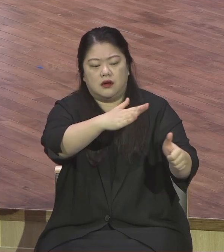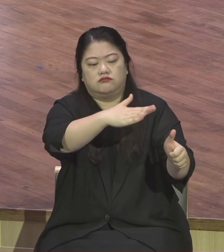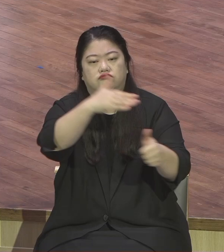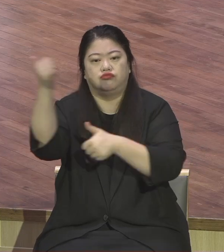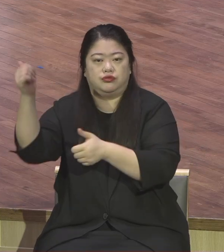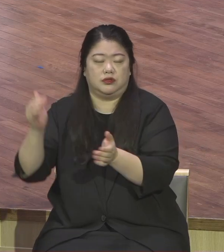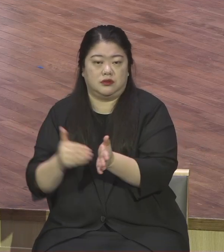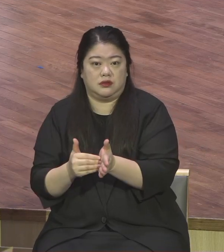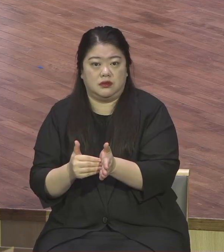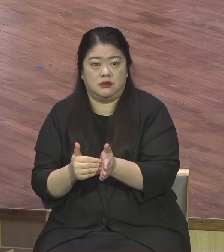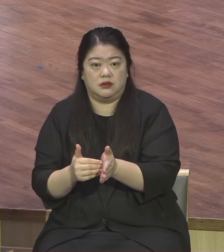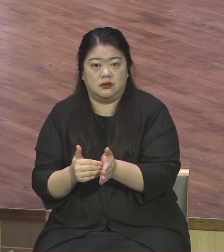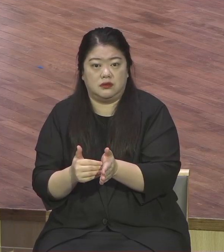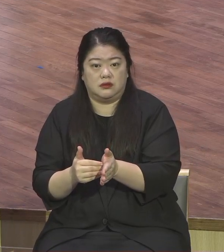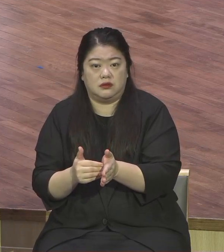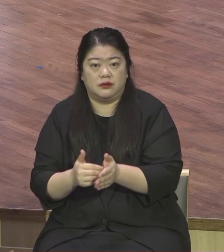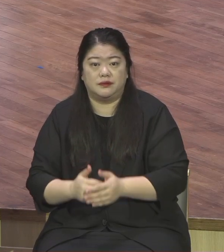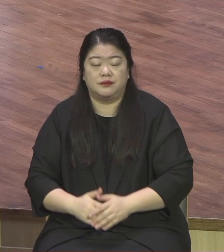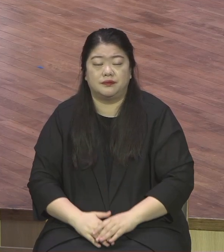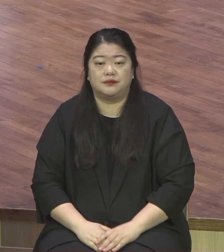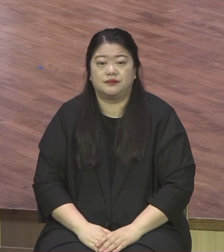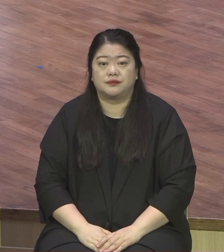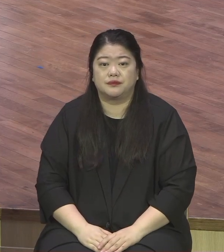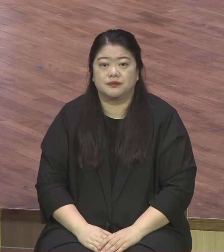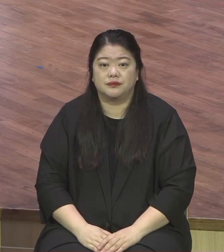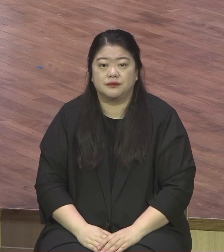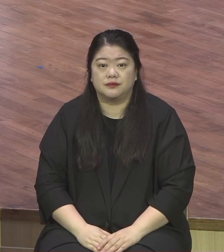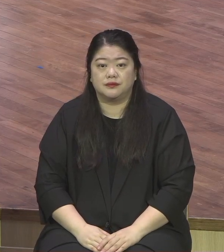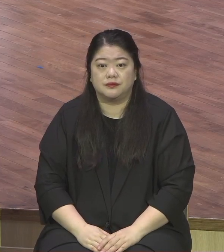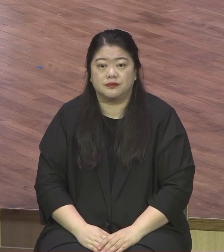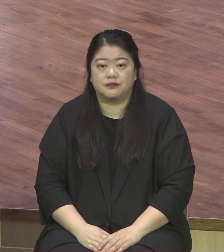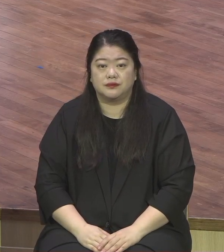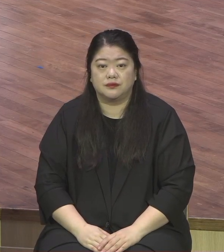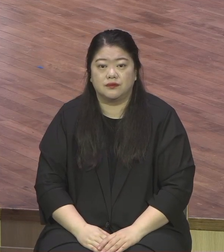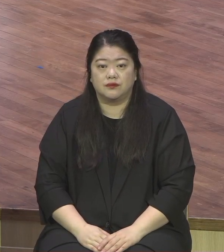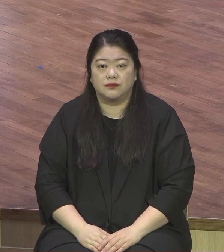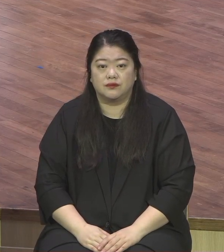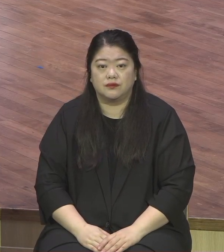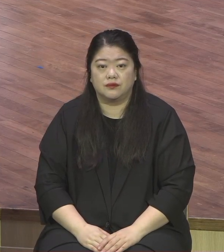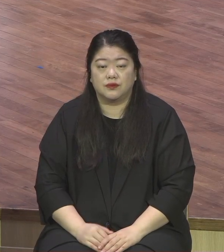내가 무너졌냐. 하나님 그때 모세를 불러서 추레국 지도자로